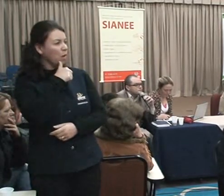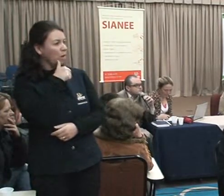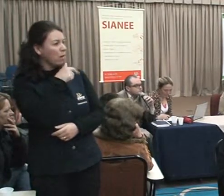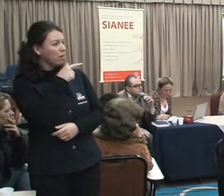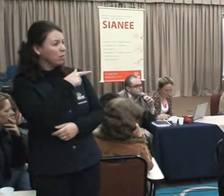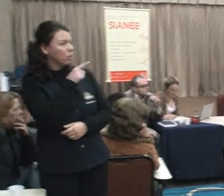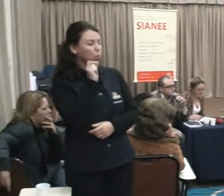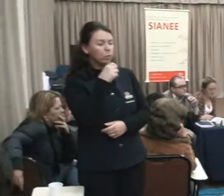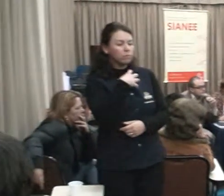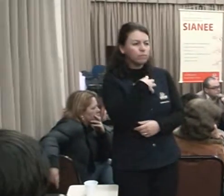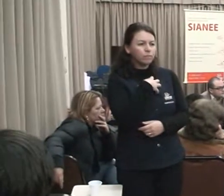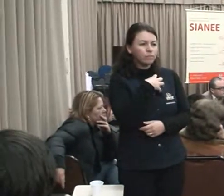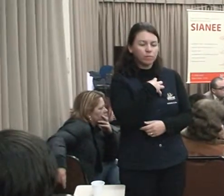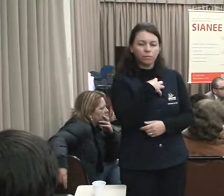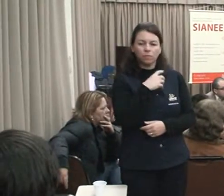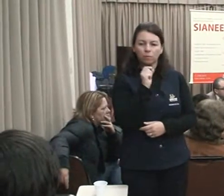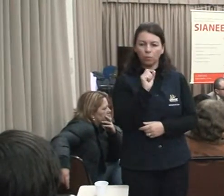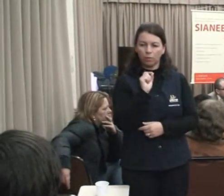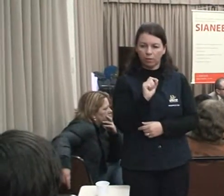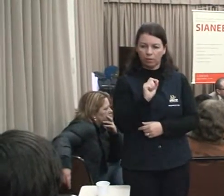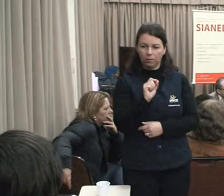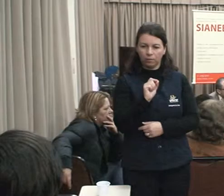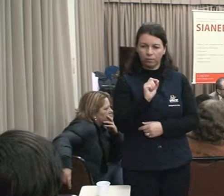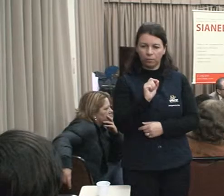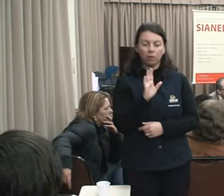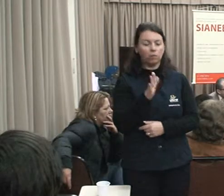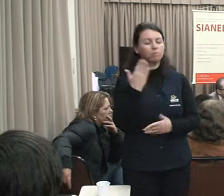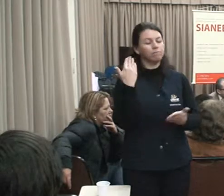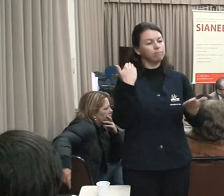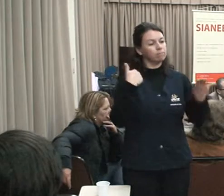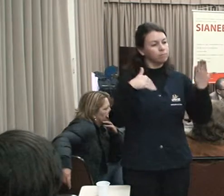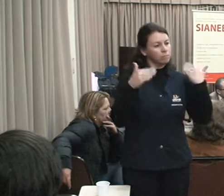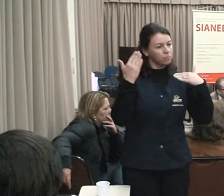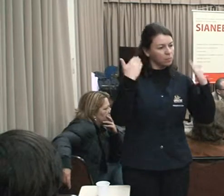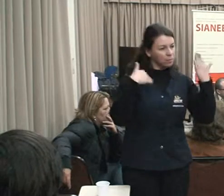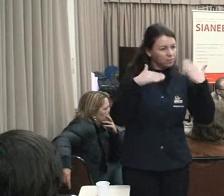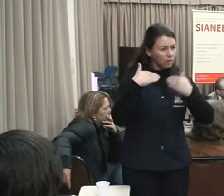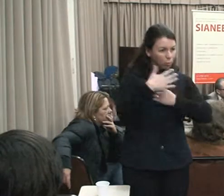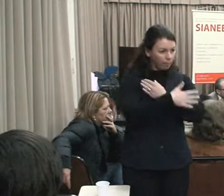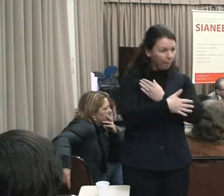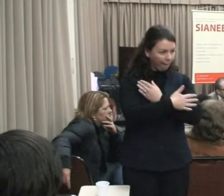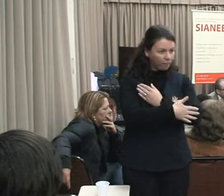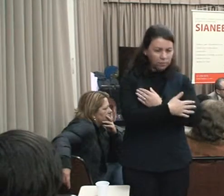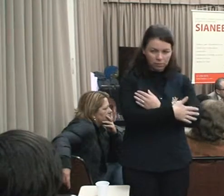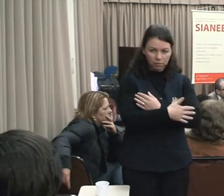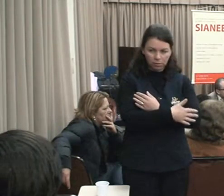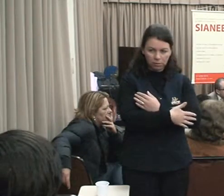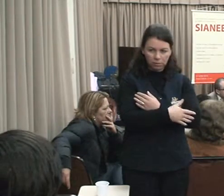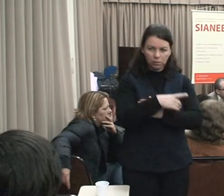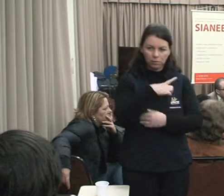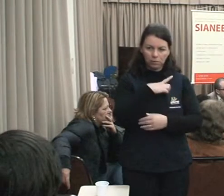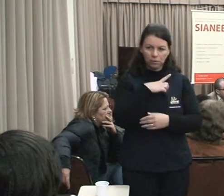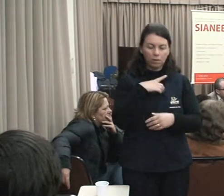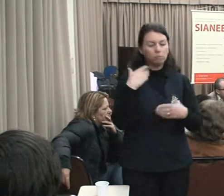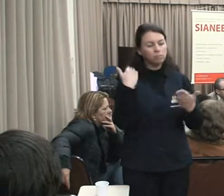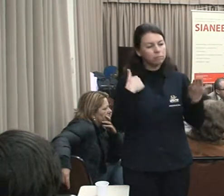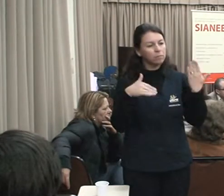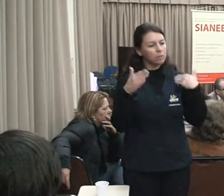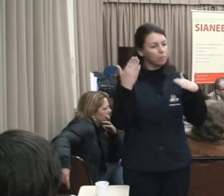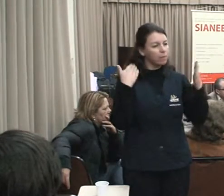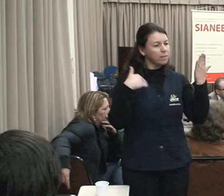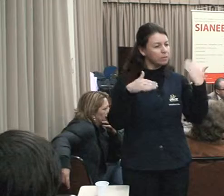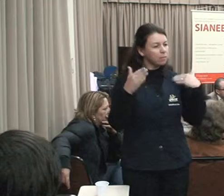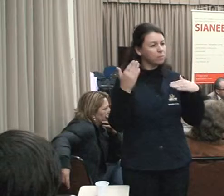eu sempre falei assim, eu parto, e eu, até